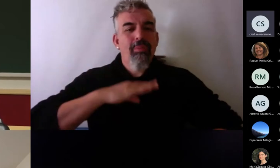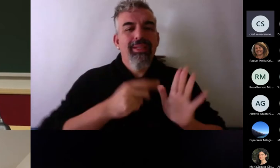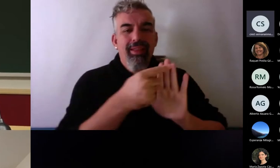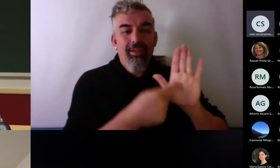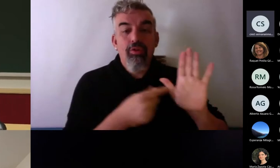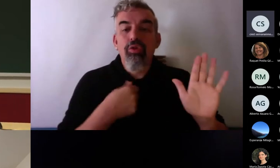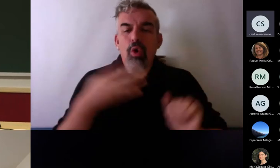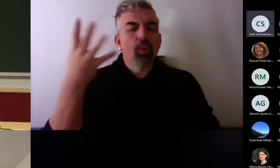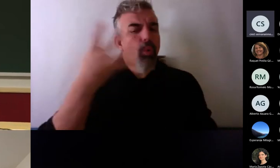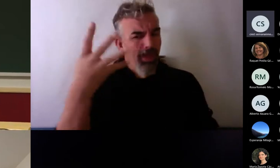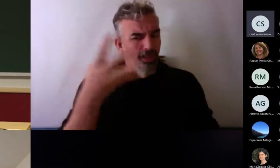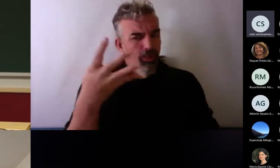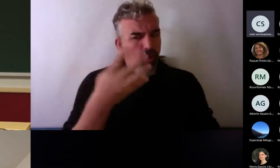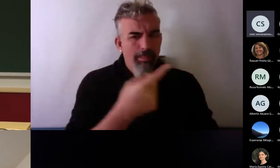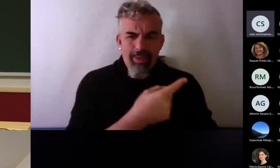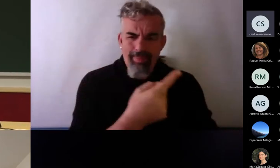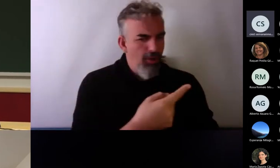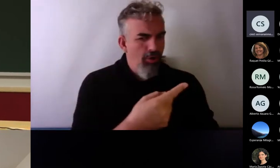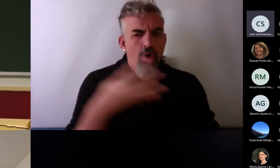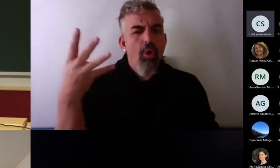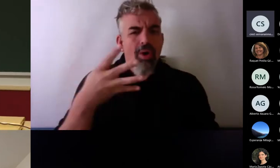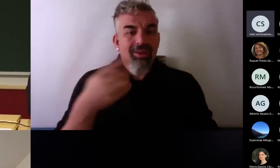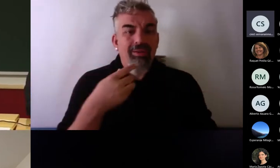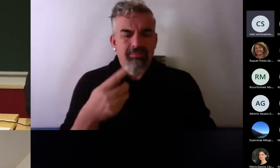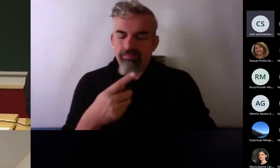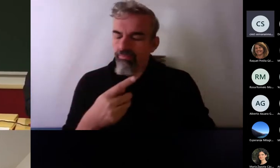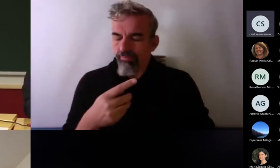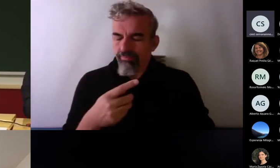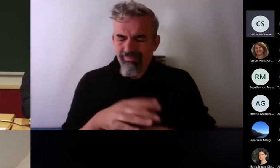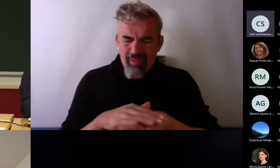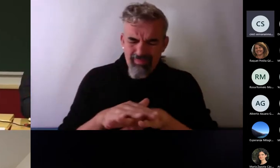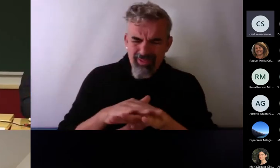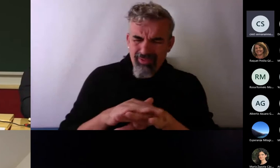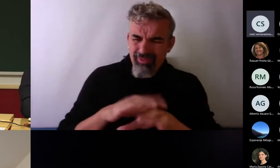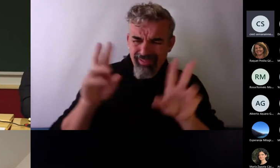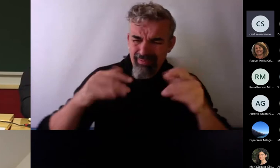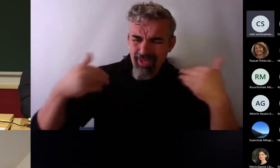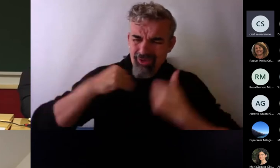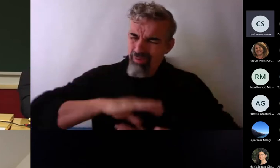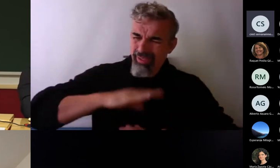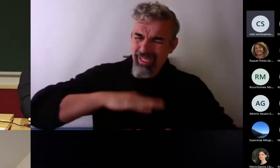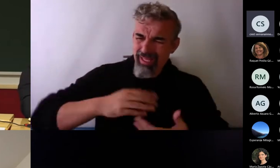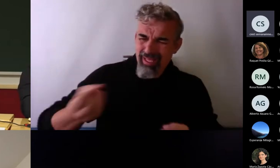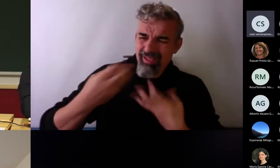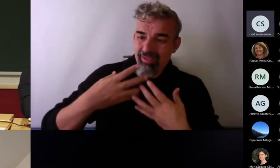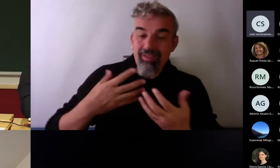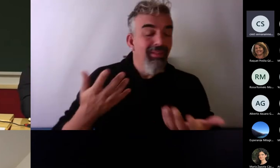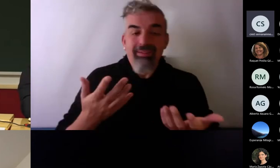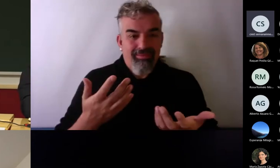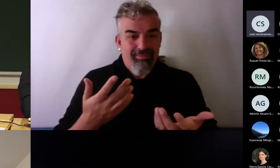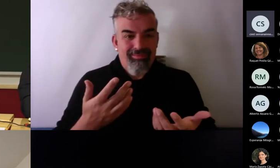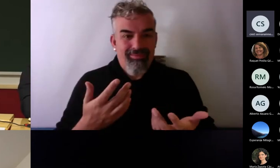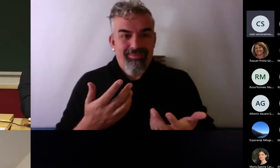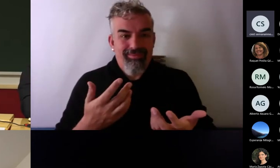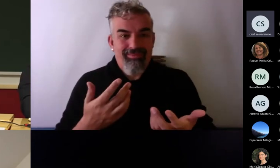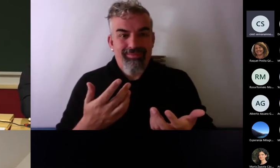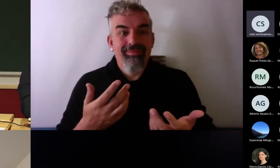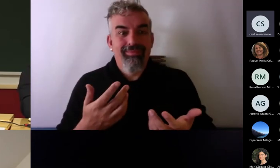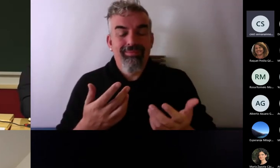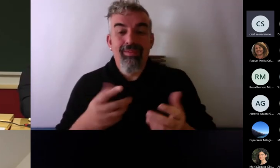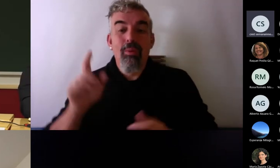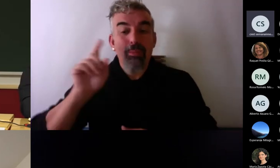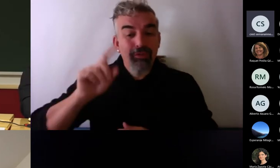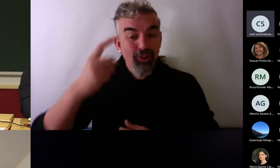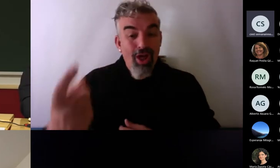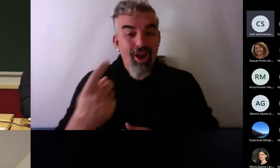cuando doy clase. Nadie nos había hablado de competencias, perdona. Pero si es el contrato que tienes firmado con el profesor.